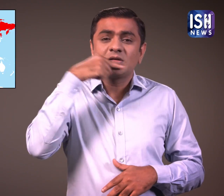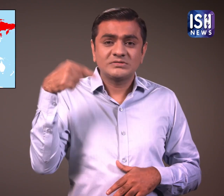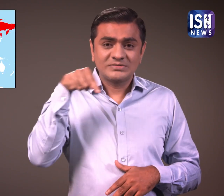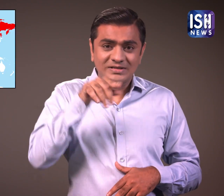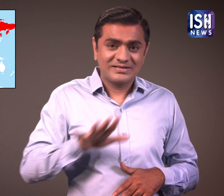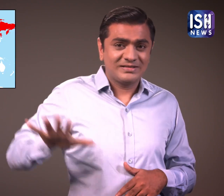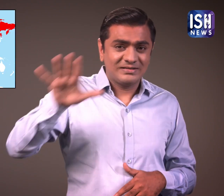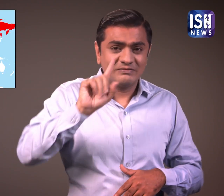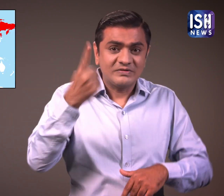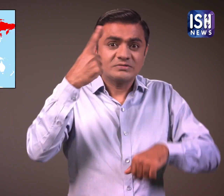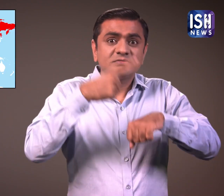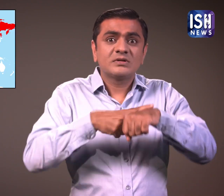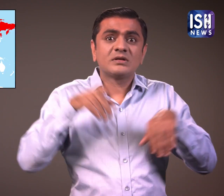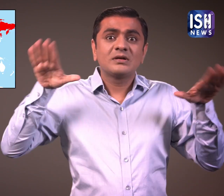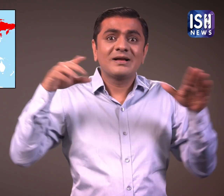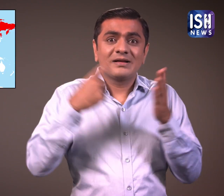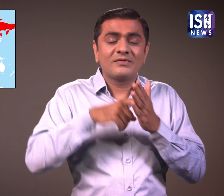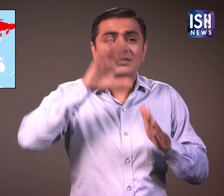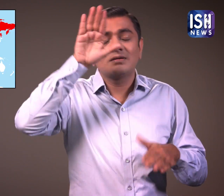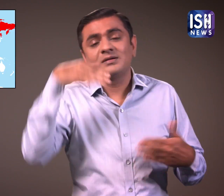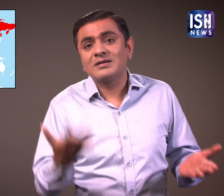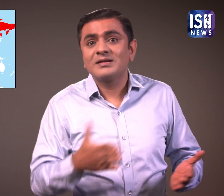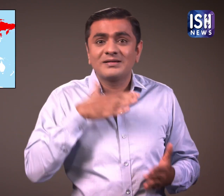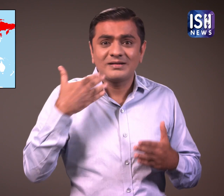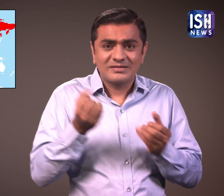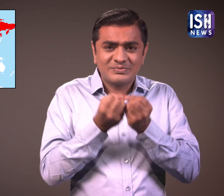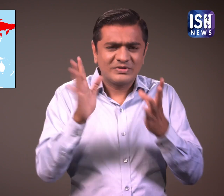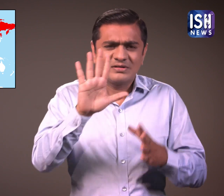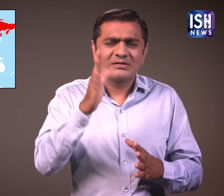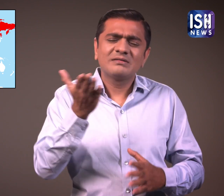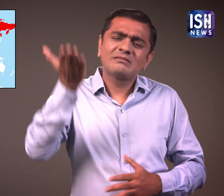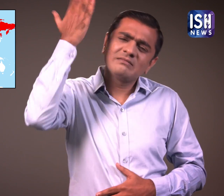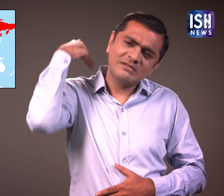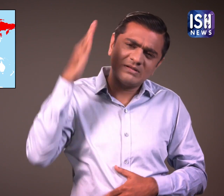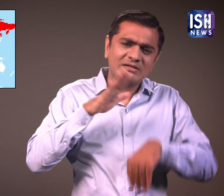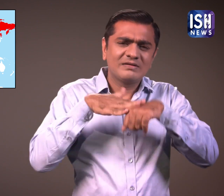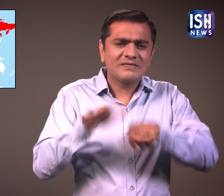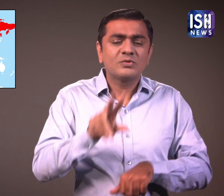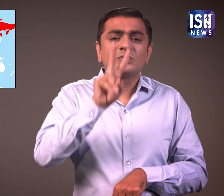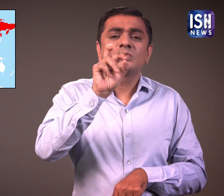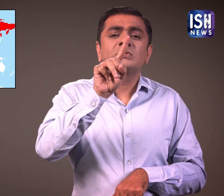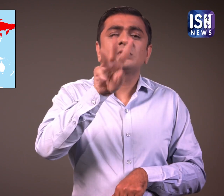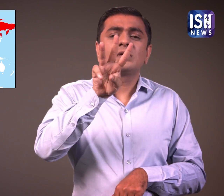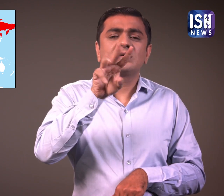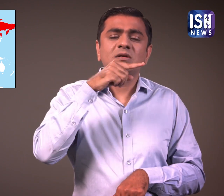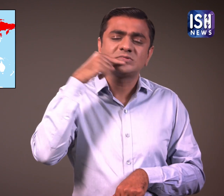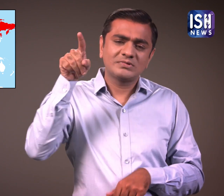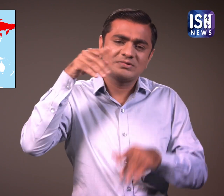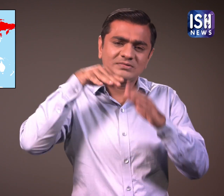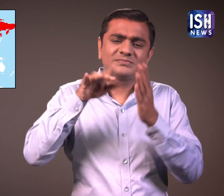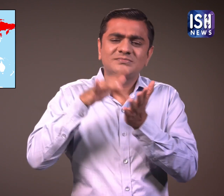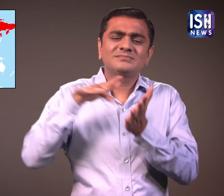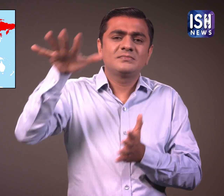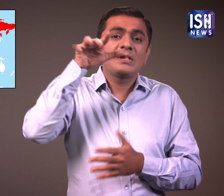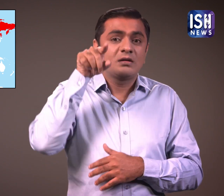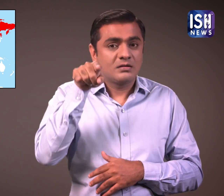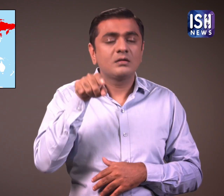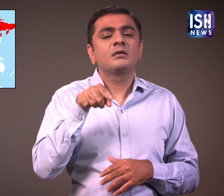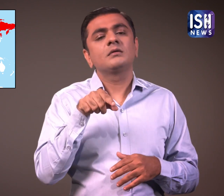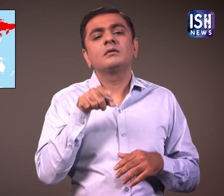गौर तलब है कि यह पहली बार नई है जब रूस में इस तरह की अजीबों गरीब घटना हुई हो इसे पहले 2013 में रूस से कबूतरों के भी आसमान से